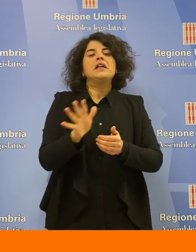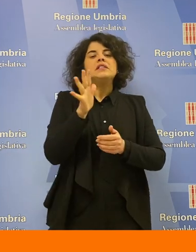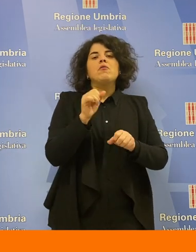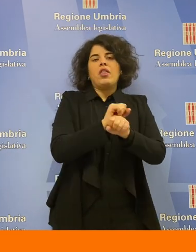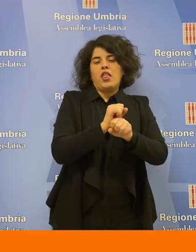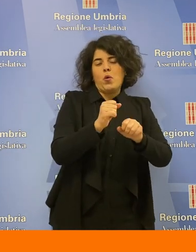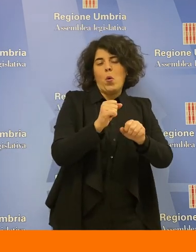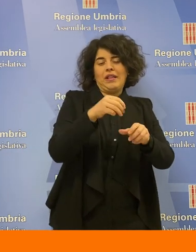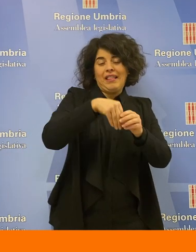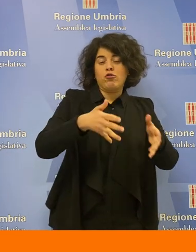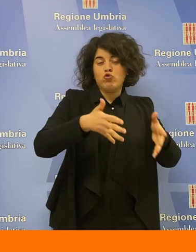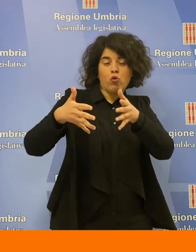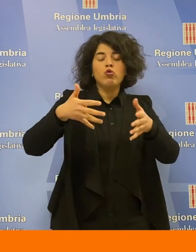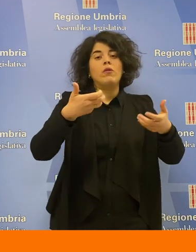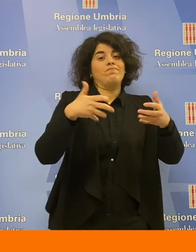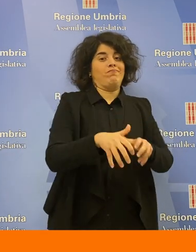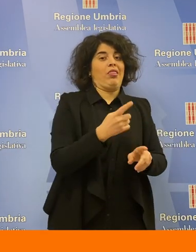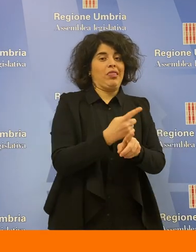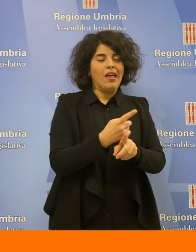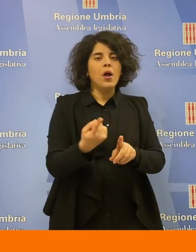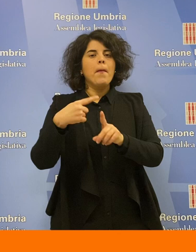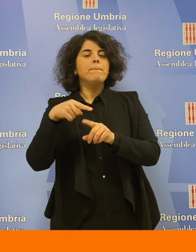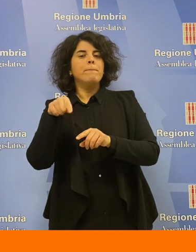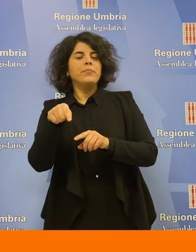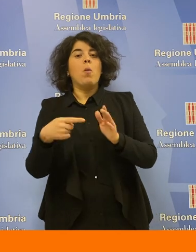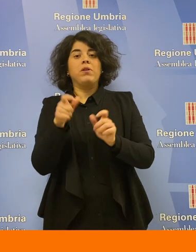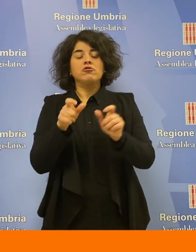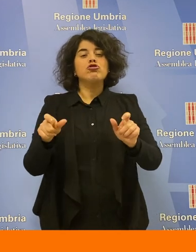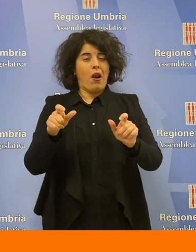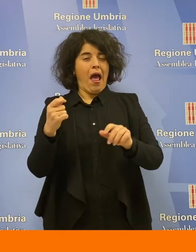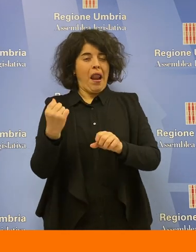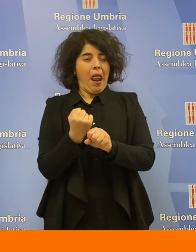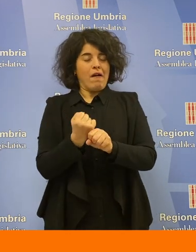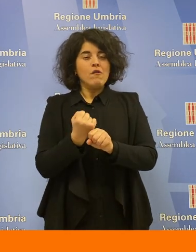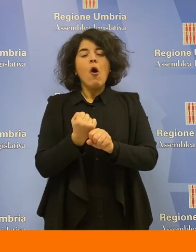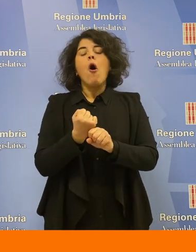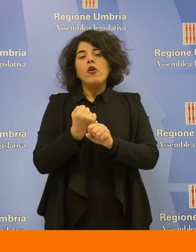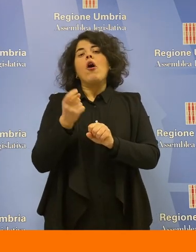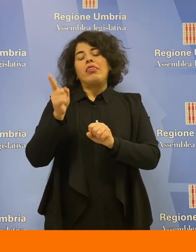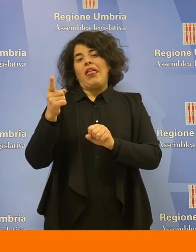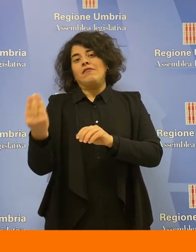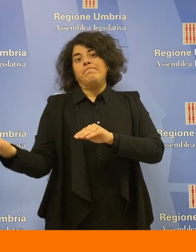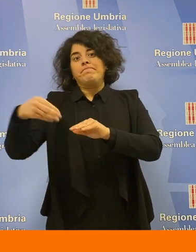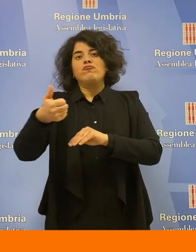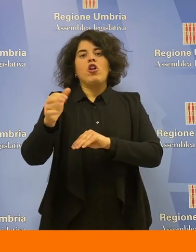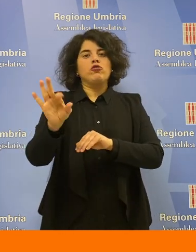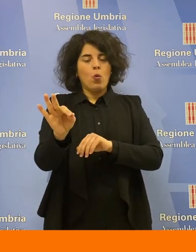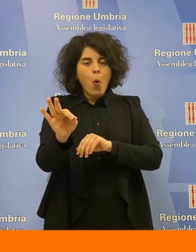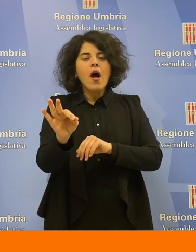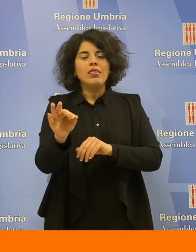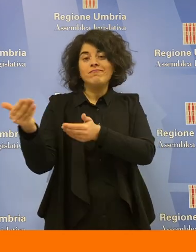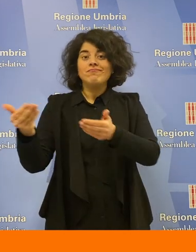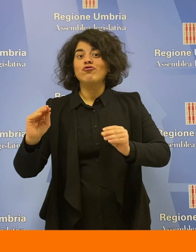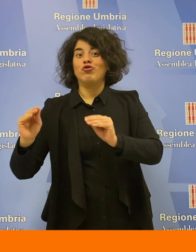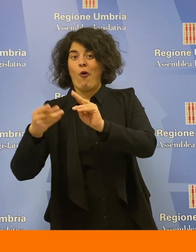unità il personale in servizio, agevolando l'ingresso di agenti giovani, creata una residenza per l'esecuzione delle misure di sicurezza